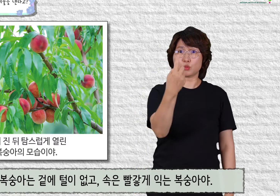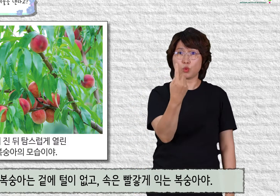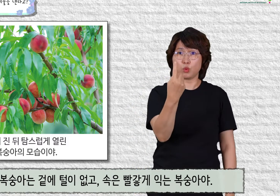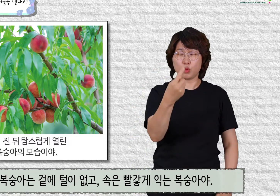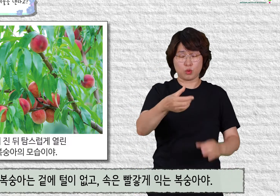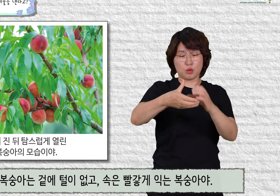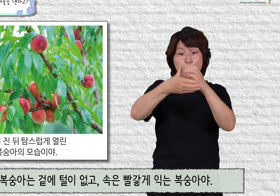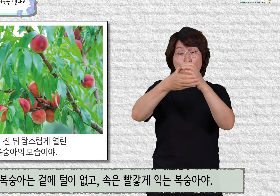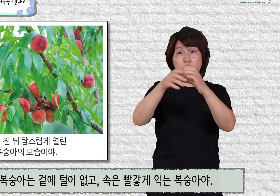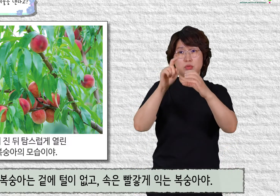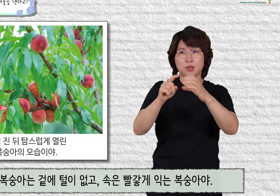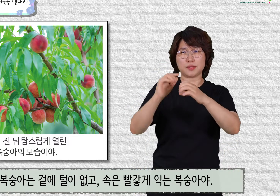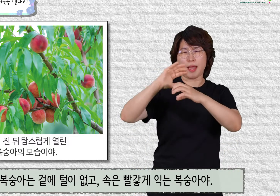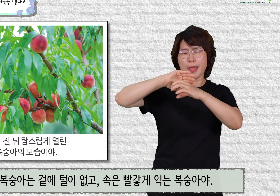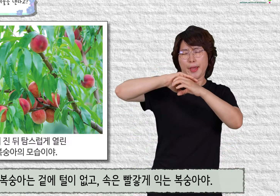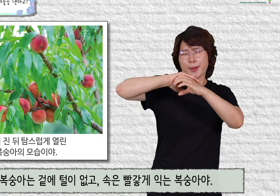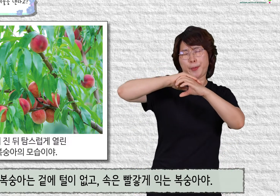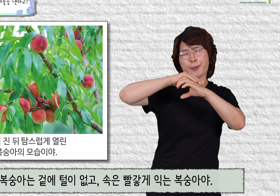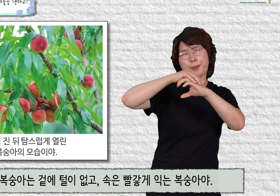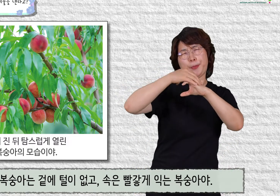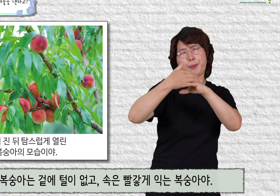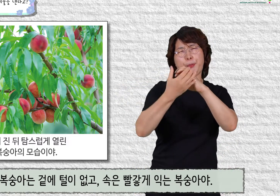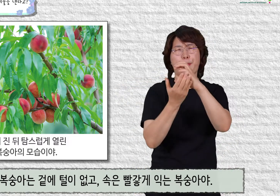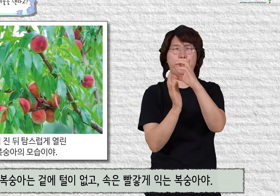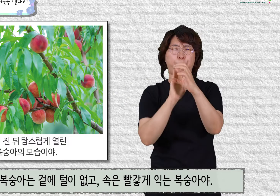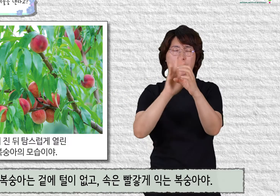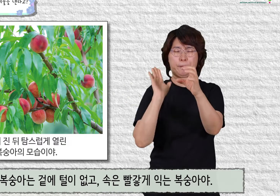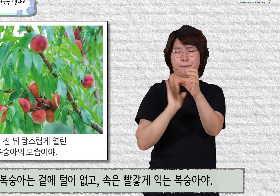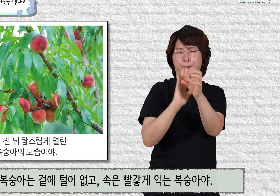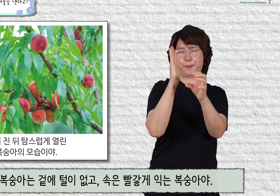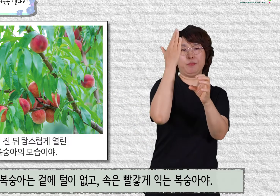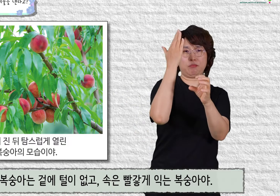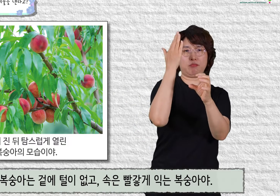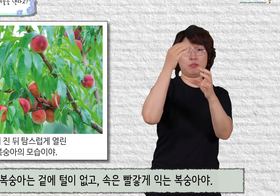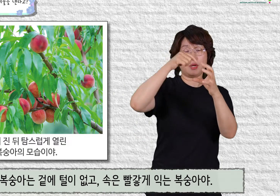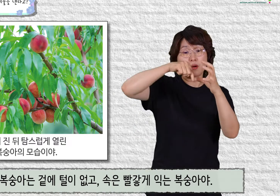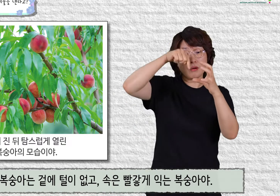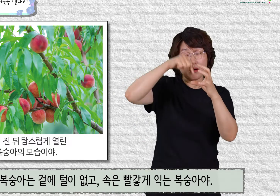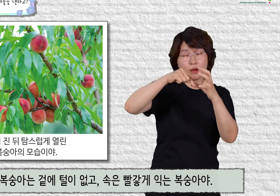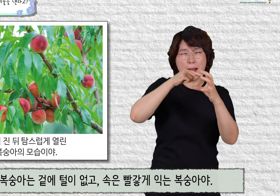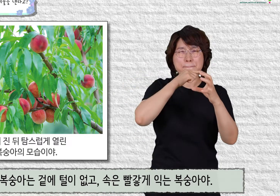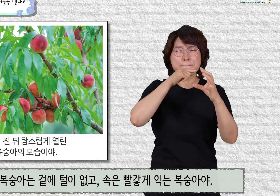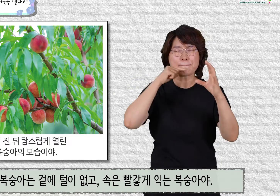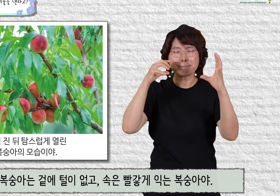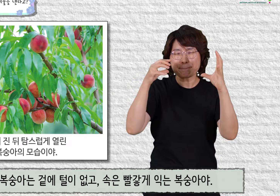천도복숭아는 겉에 털이 없고 속은 빨갛게 있는 복숭아야.